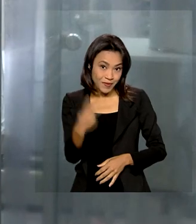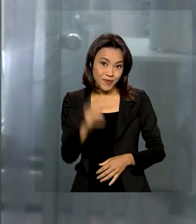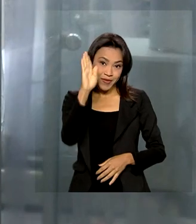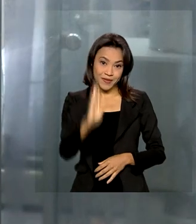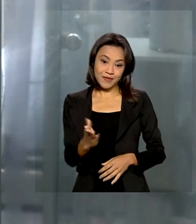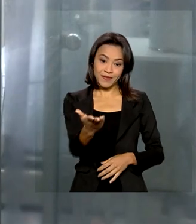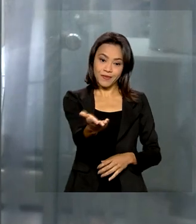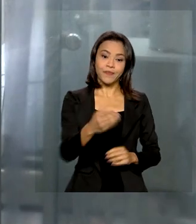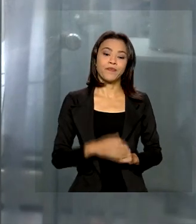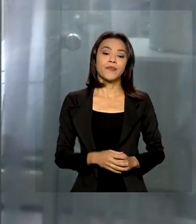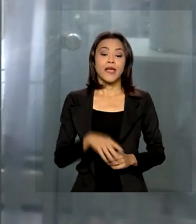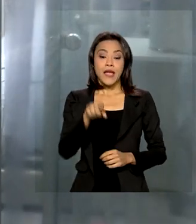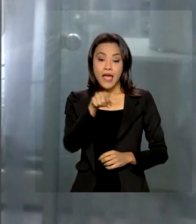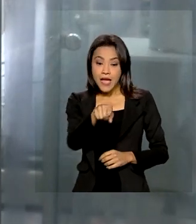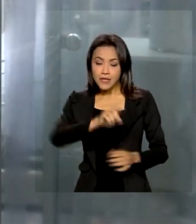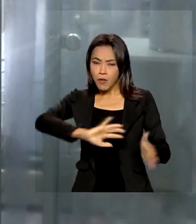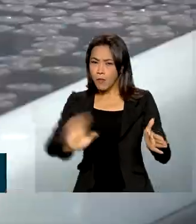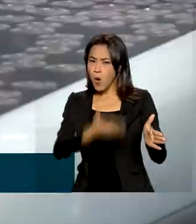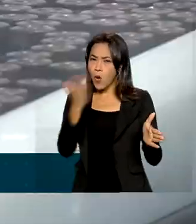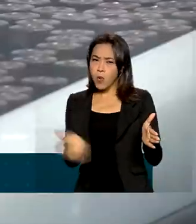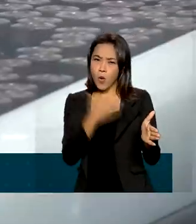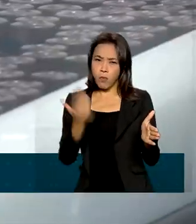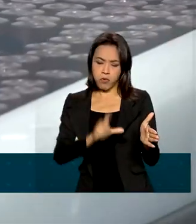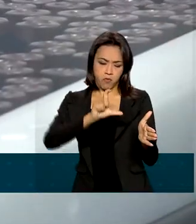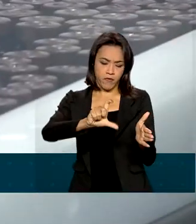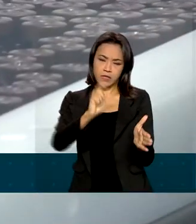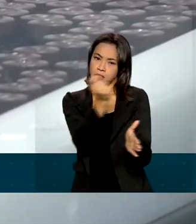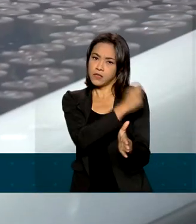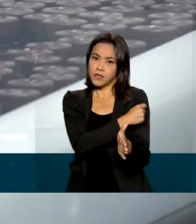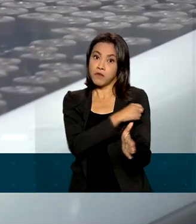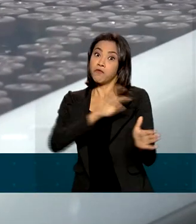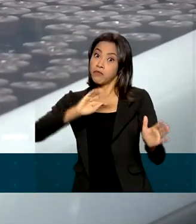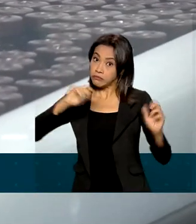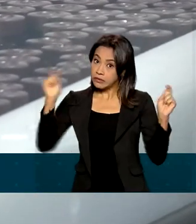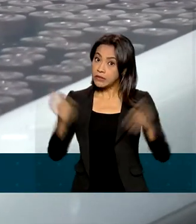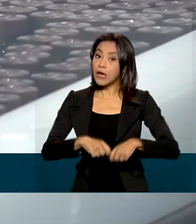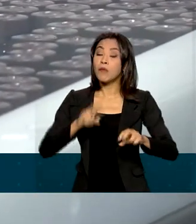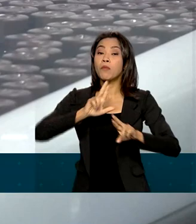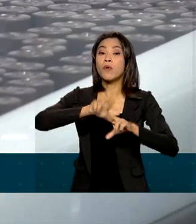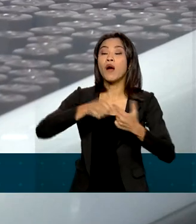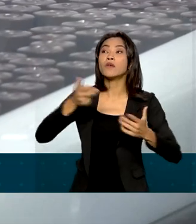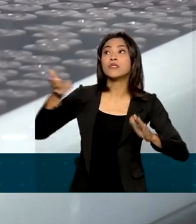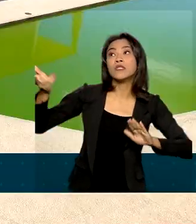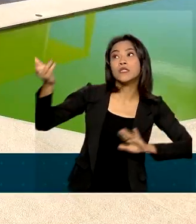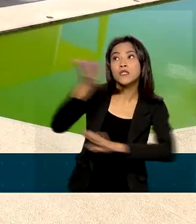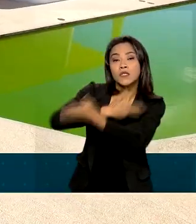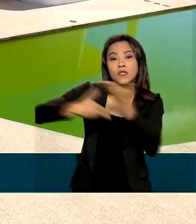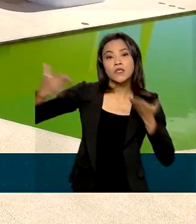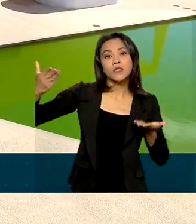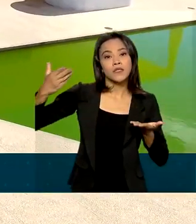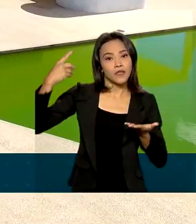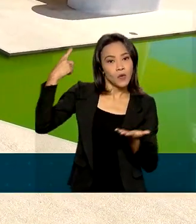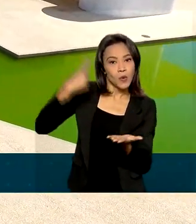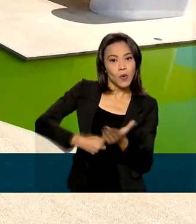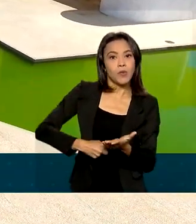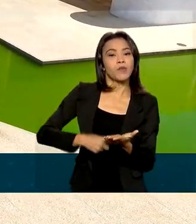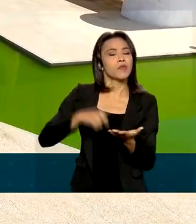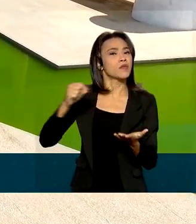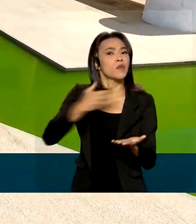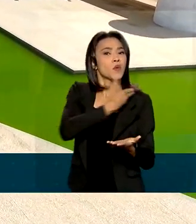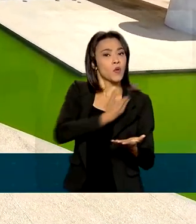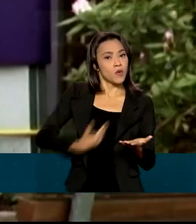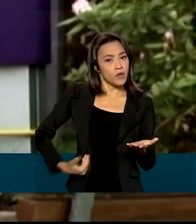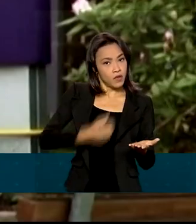A produção nacional se tornou possível por causa de um acordo de transferência de tecnologia firmado entre o